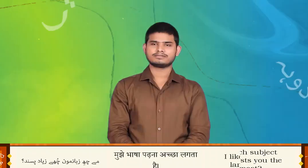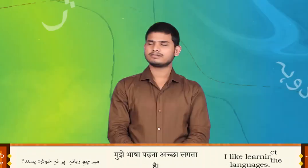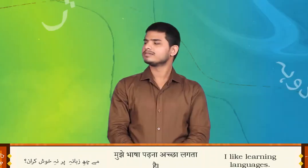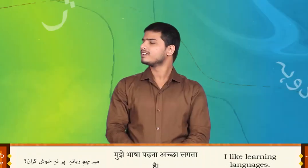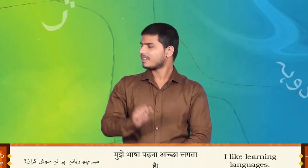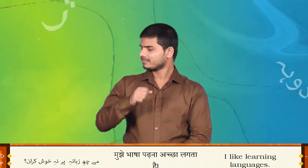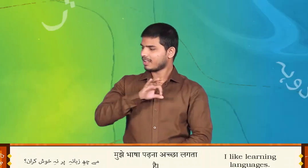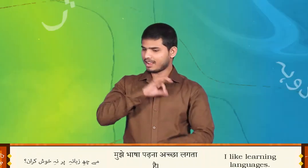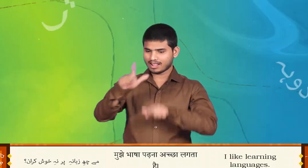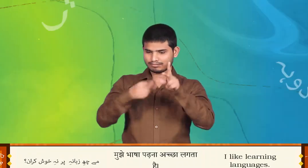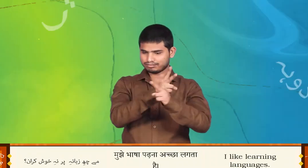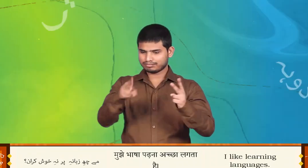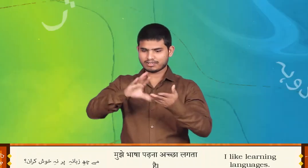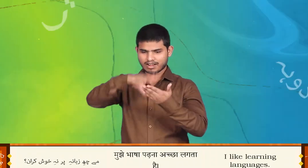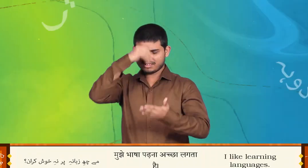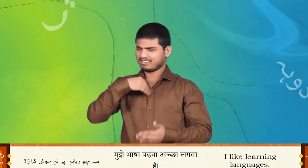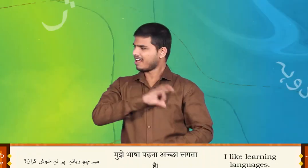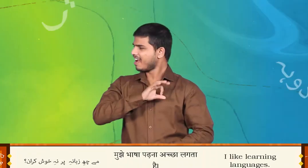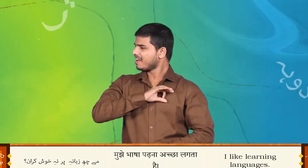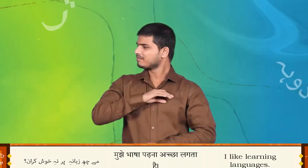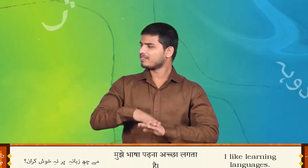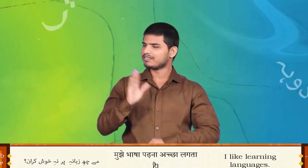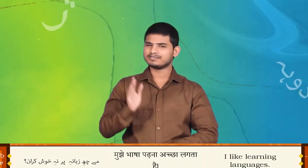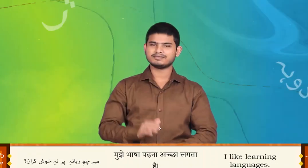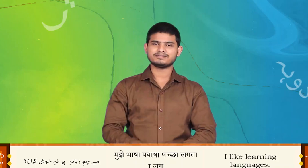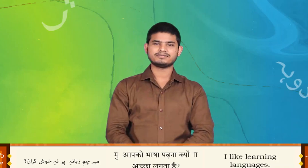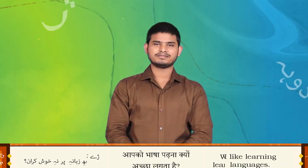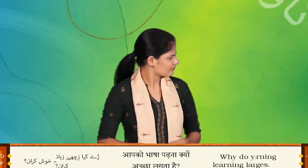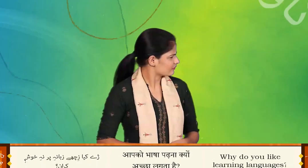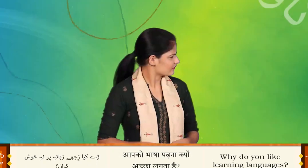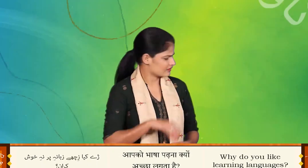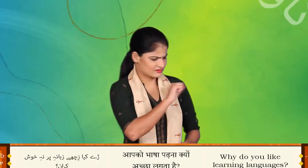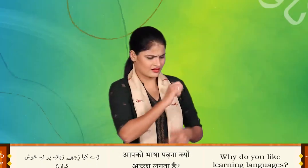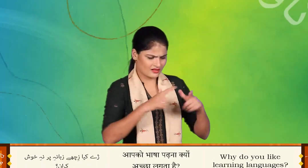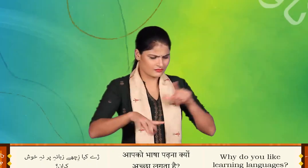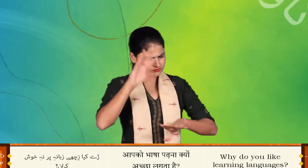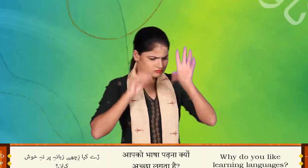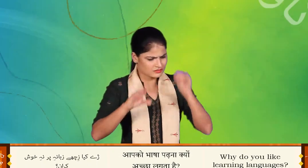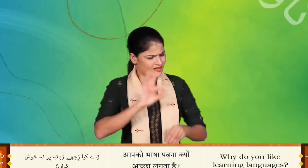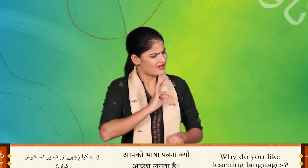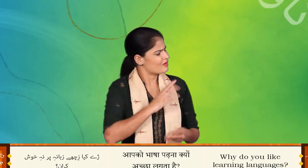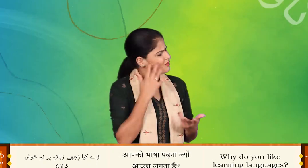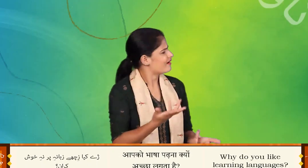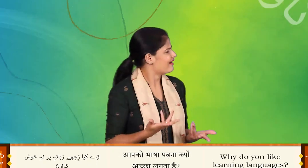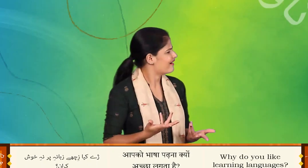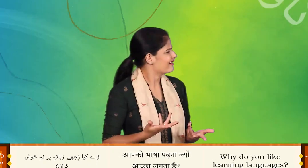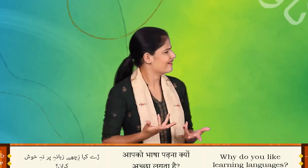में चे जबान परने खोश करान चे क्या चे चे जबान परने खोश करान